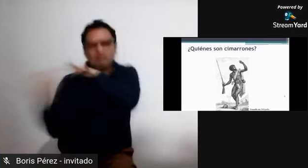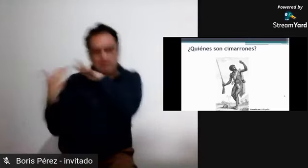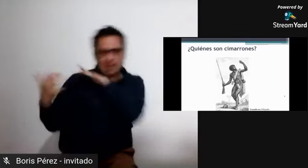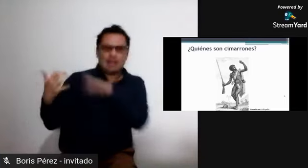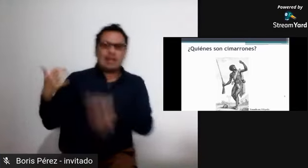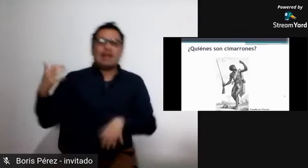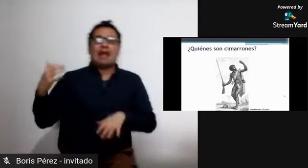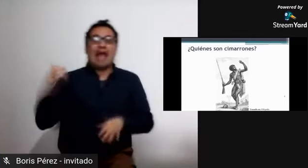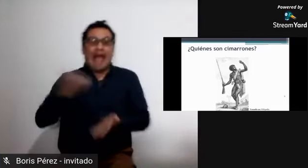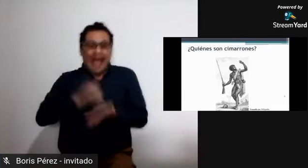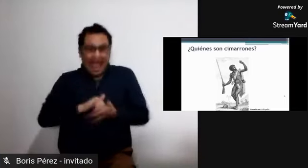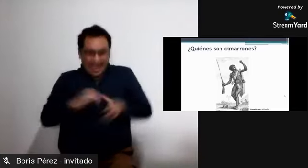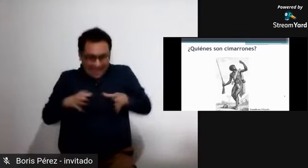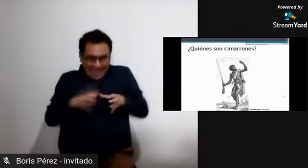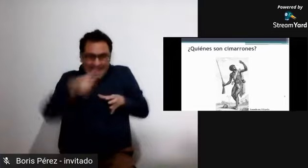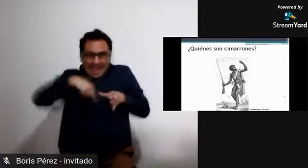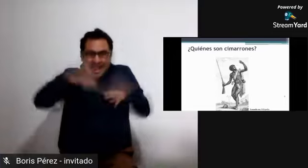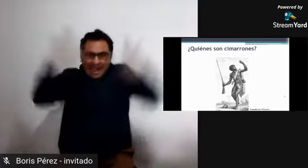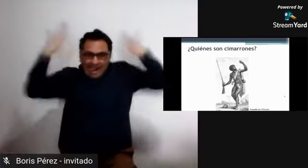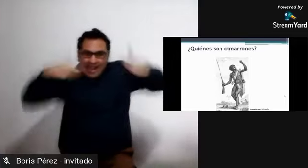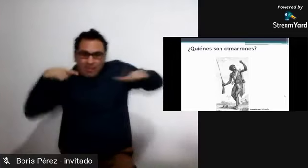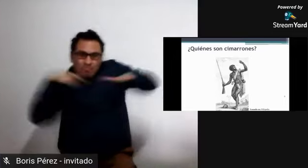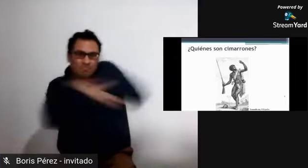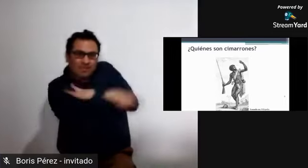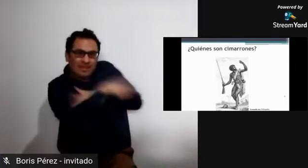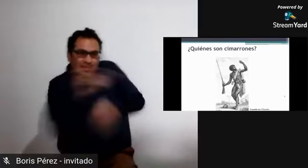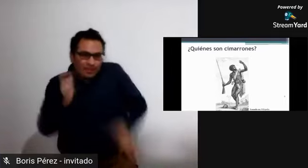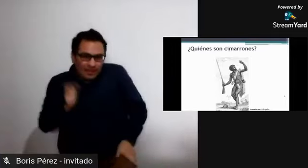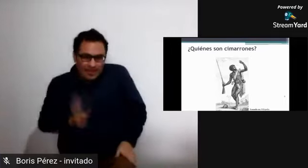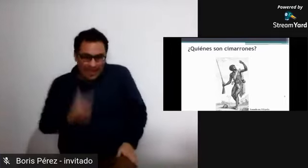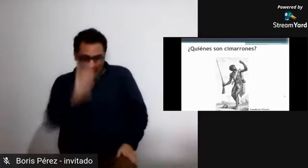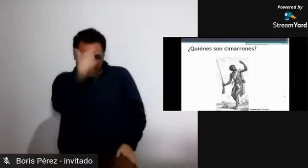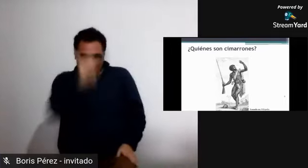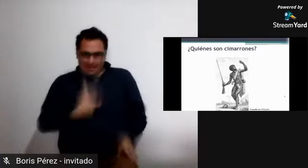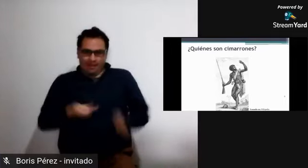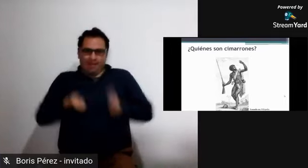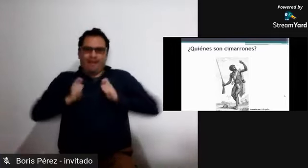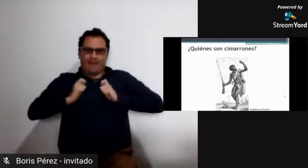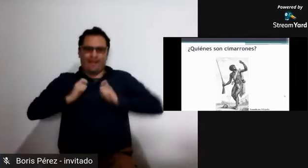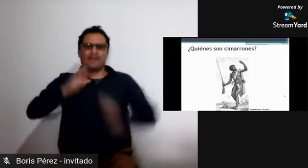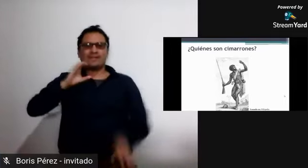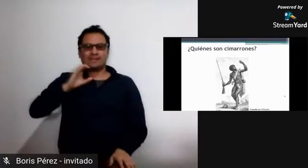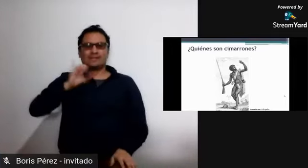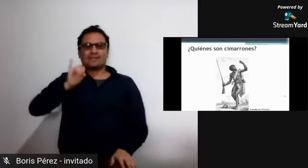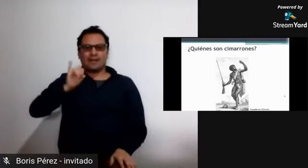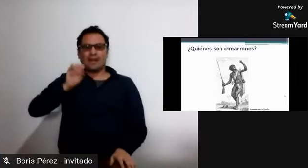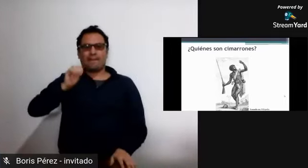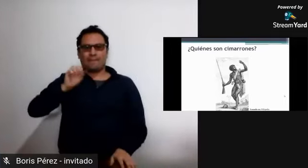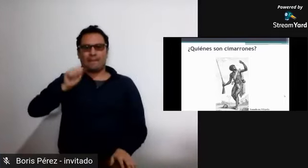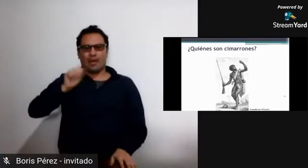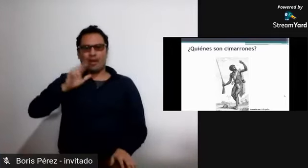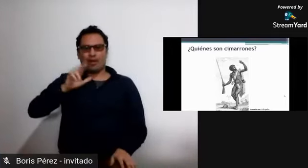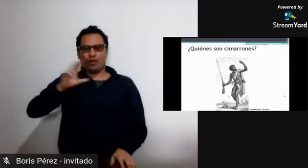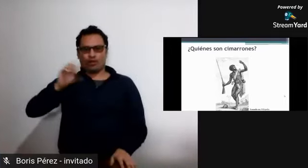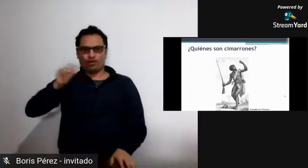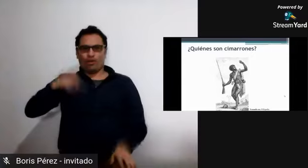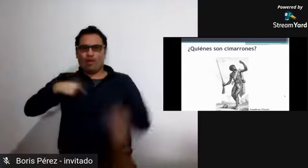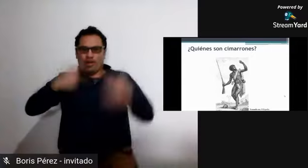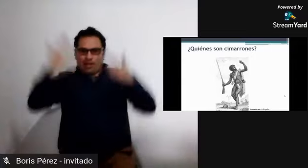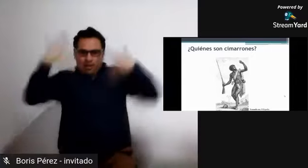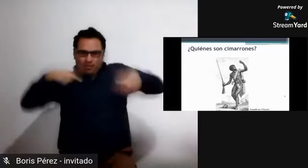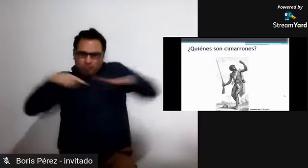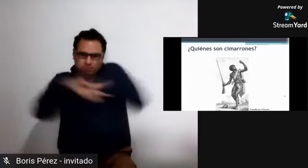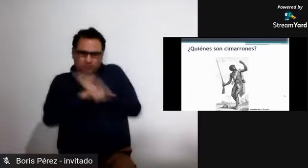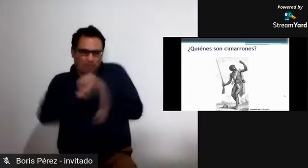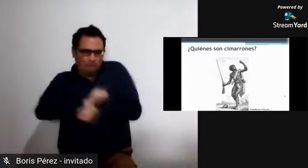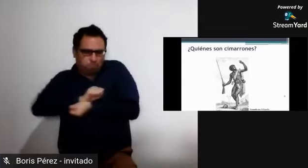la selva, buscando nuevamente su libertad. Entonces, vemos que los cimarrones